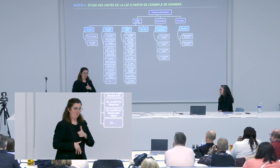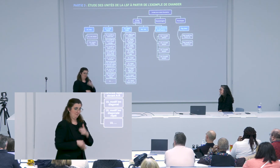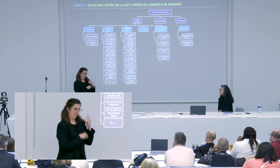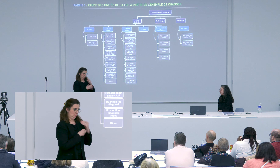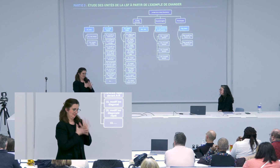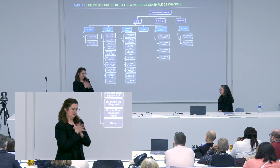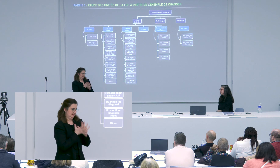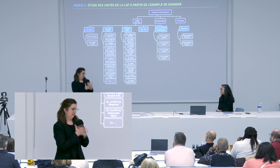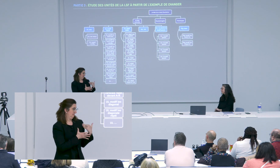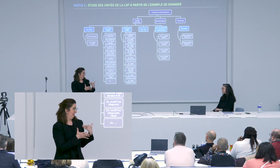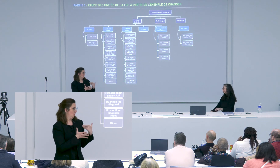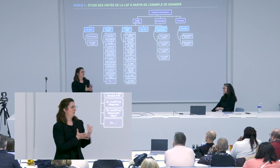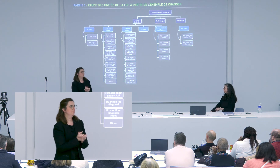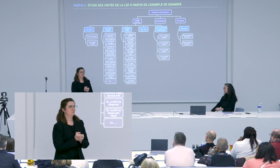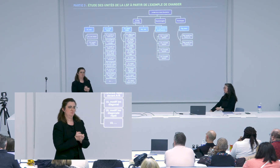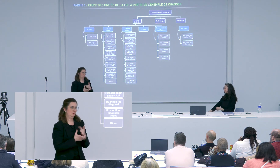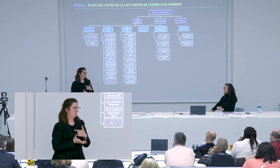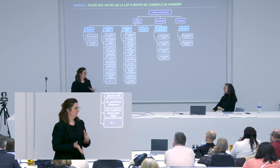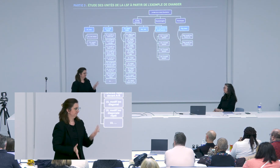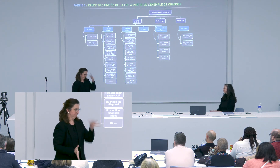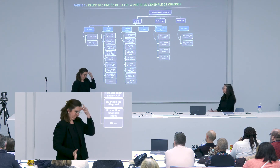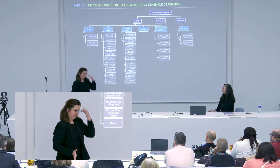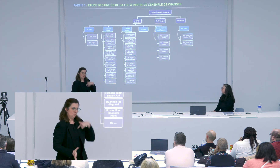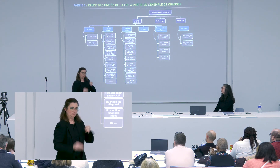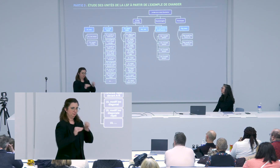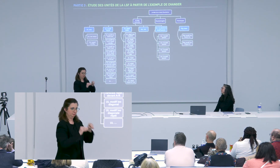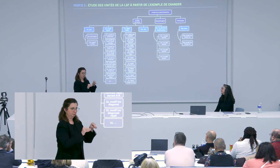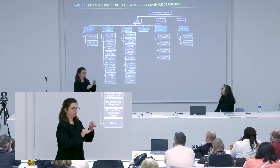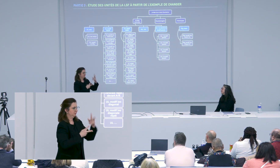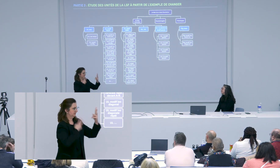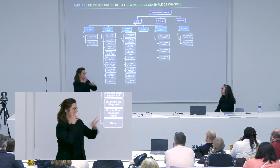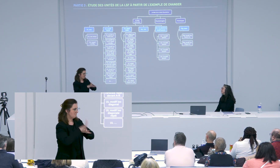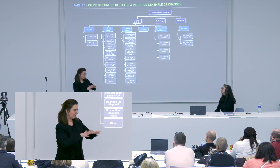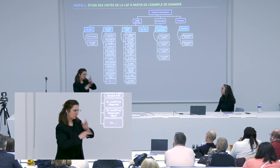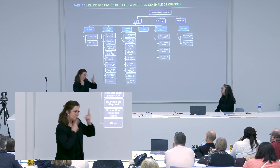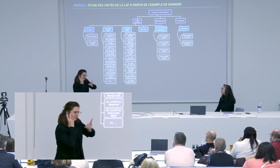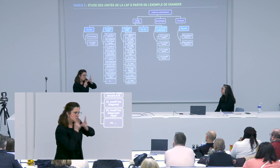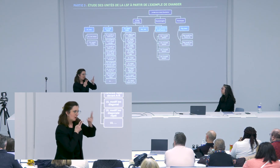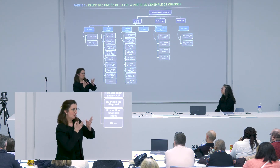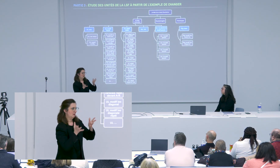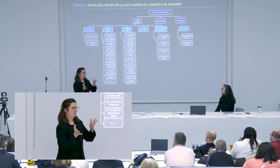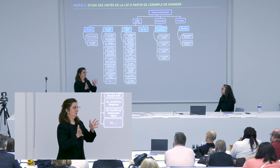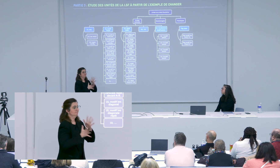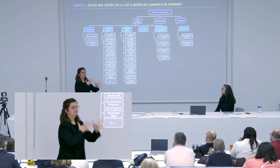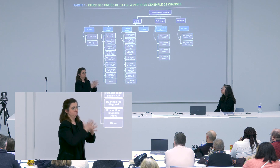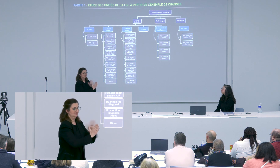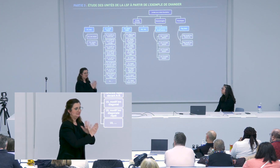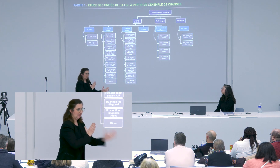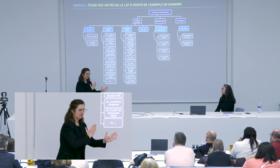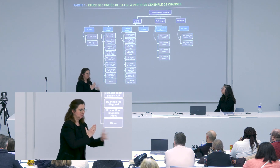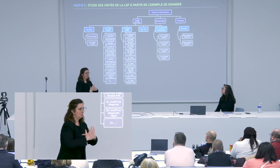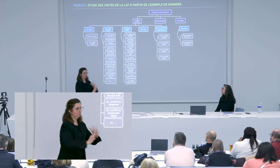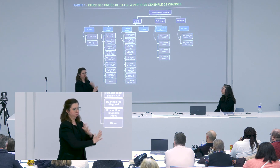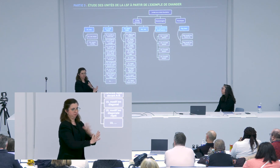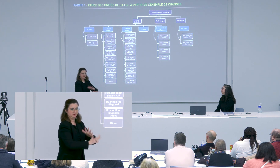qui était mon rôle en tant qu'enseignante de français en langue des signes donc je